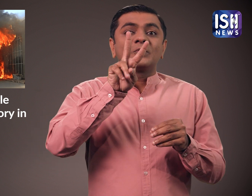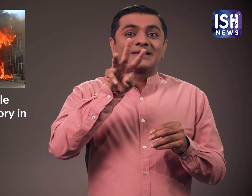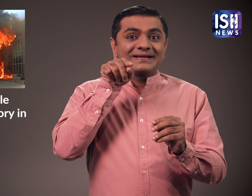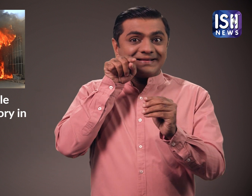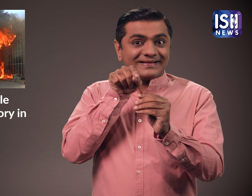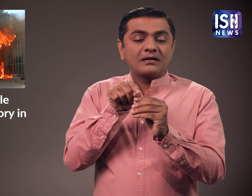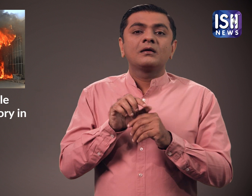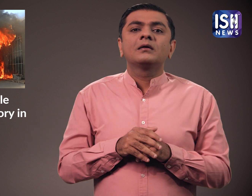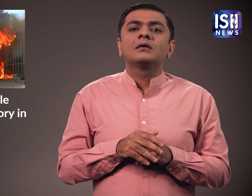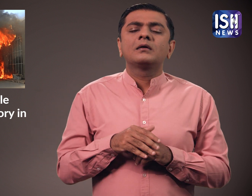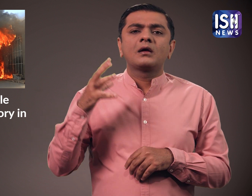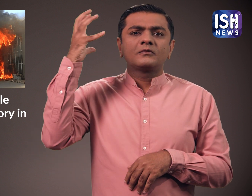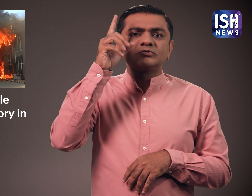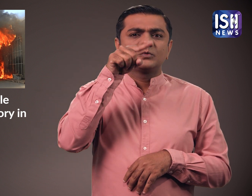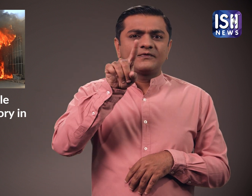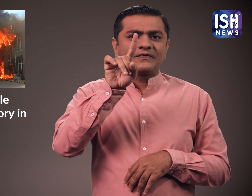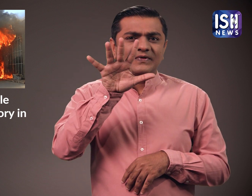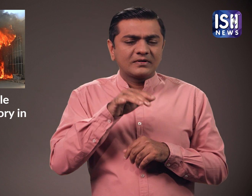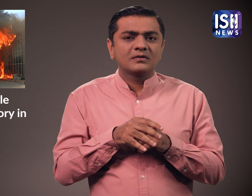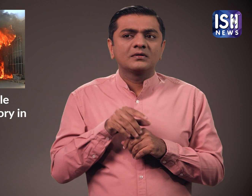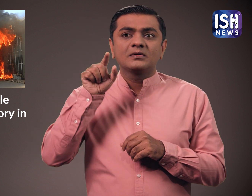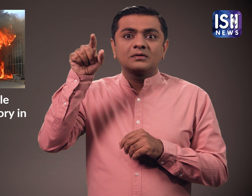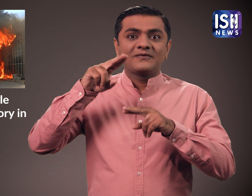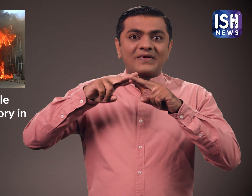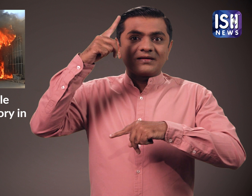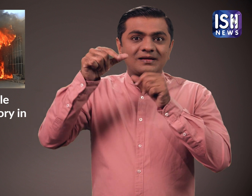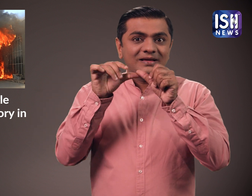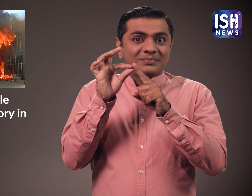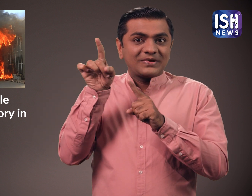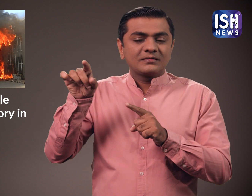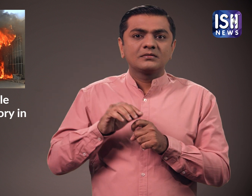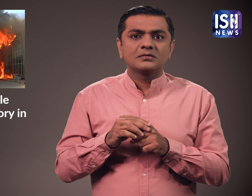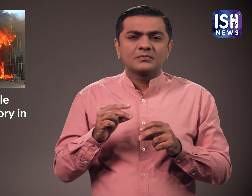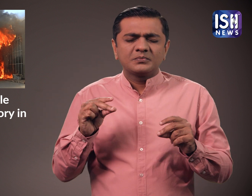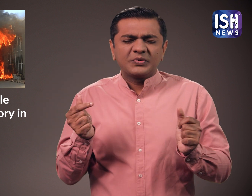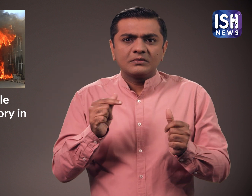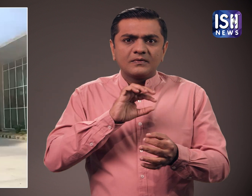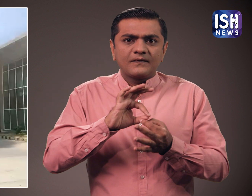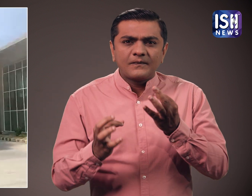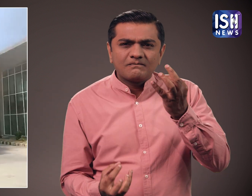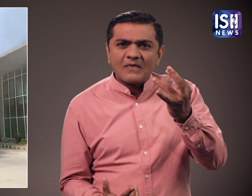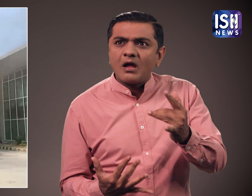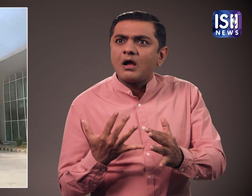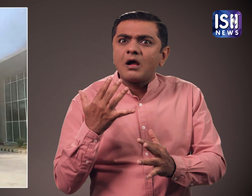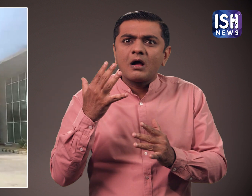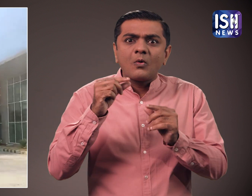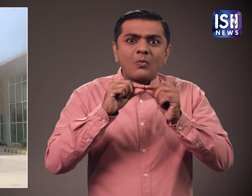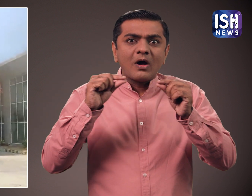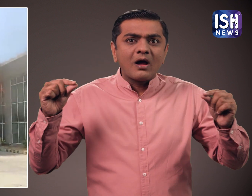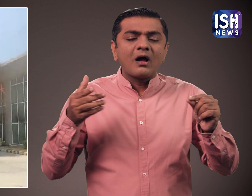दोपहर करीब 1 बच कर 15 मिनिट पर फैक्टरी में भीशन आग लग गई।